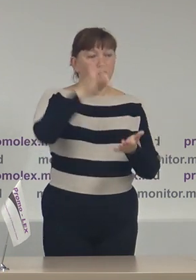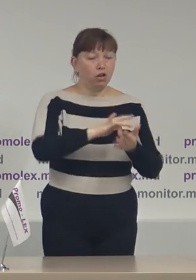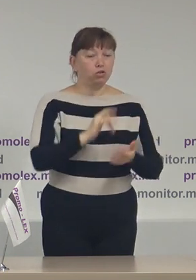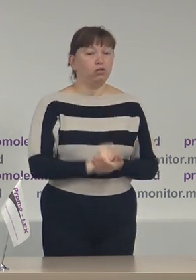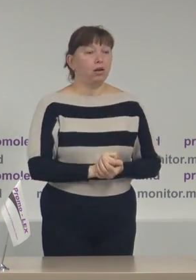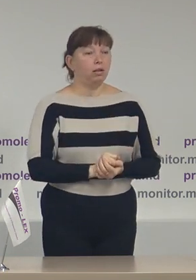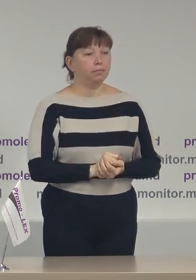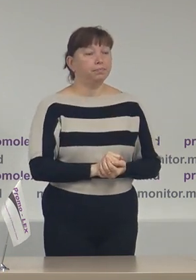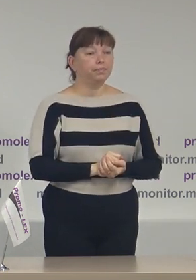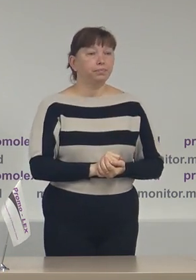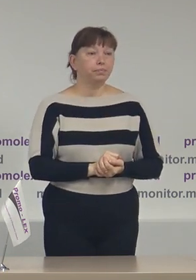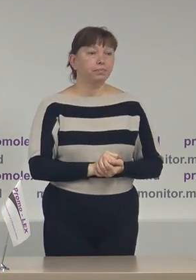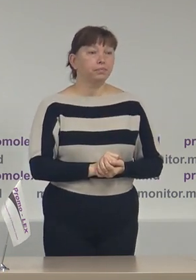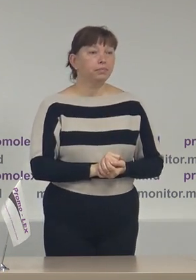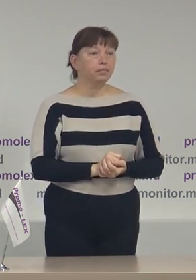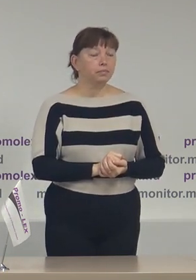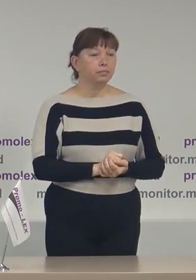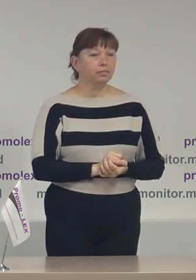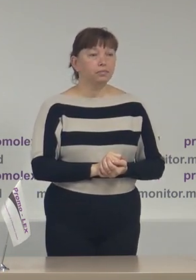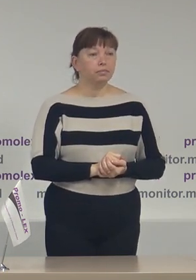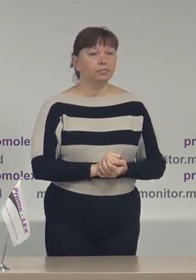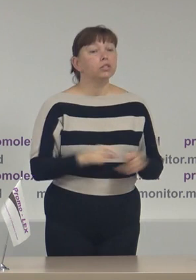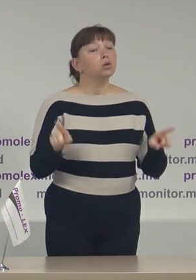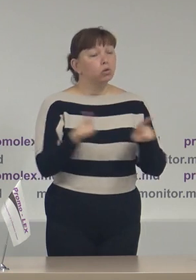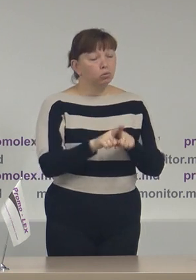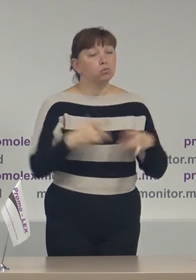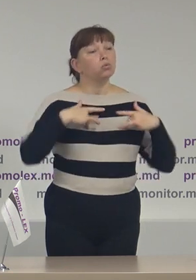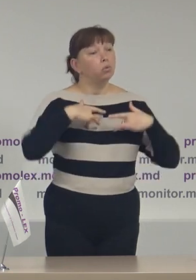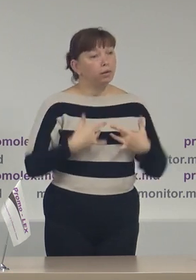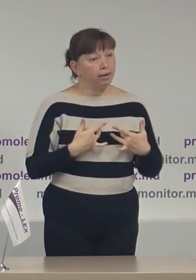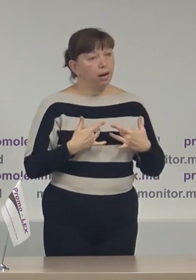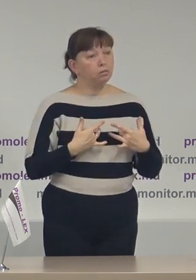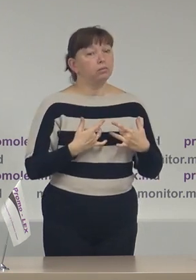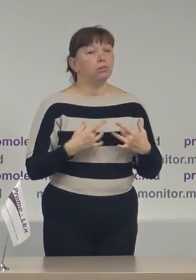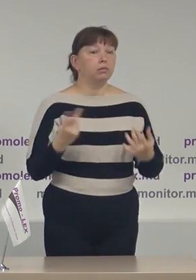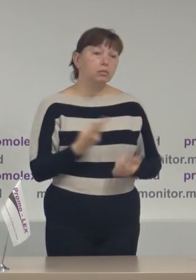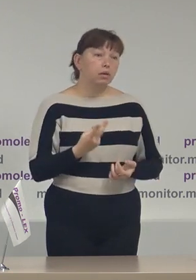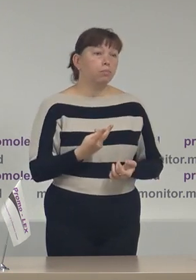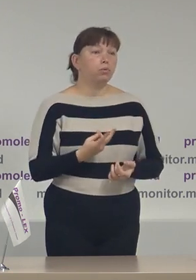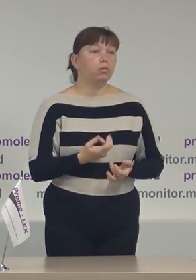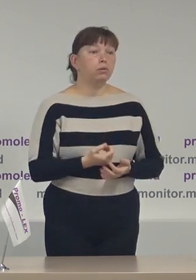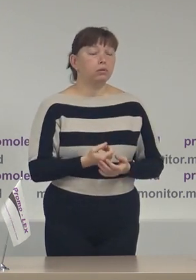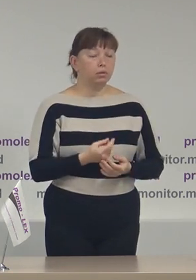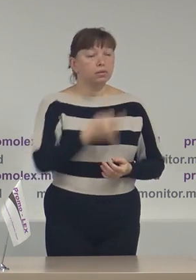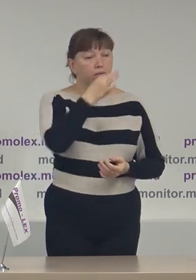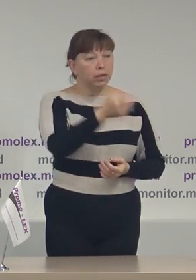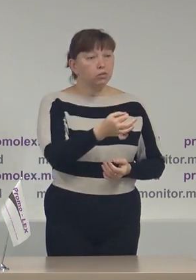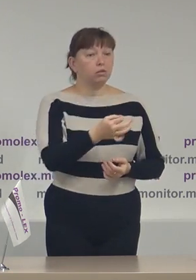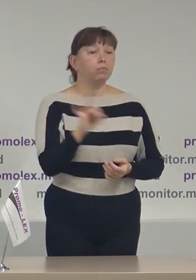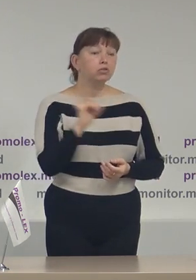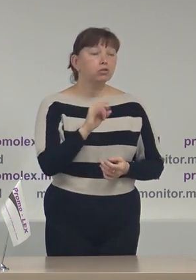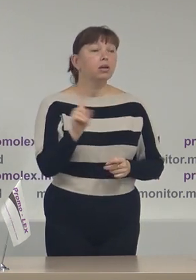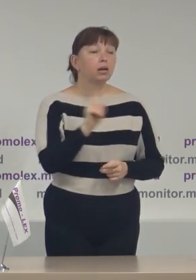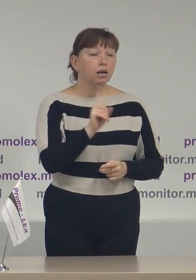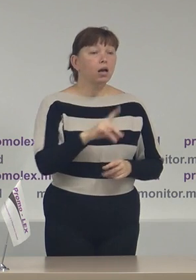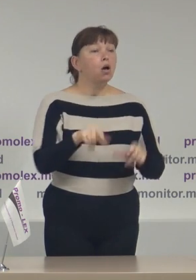în aceste situații. Totuși, cu regret, trebuie să menționăm și faptul că